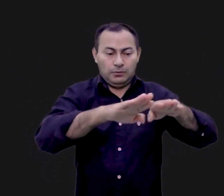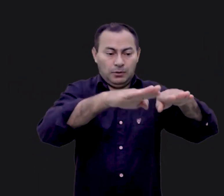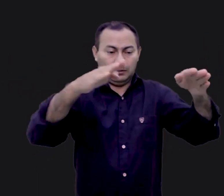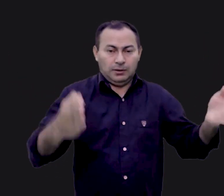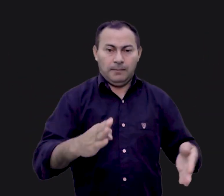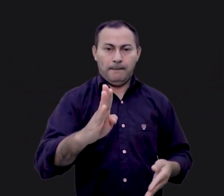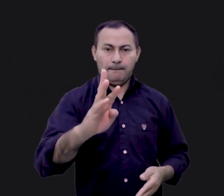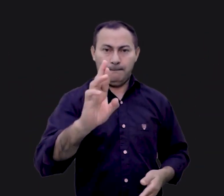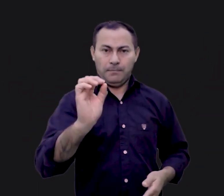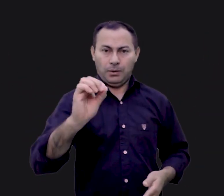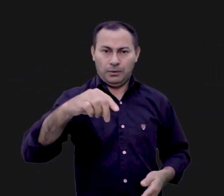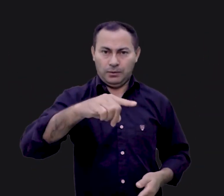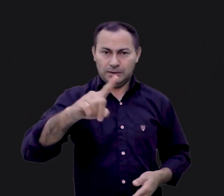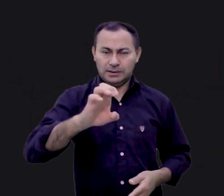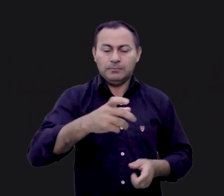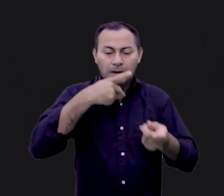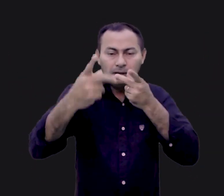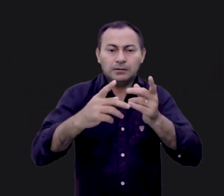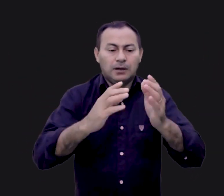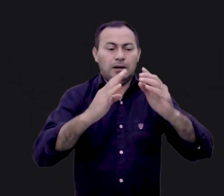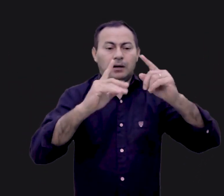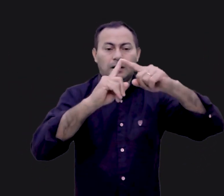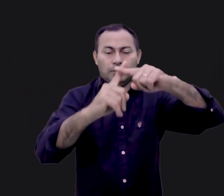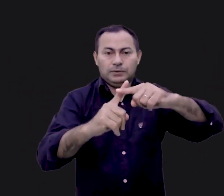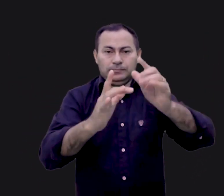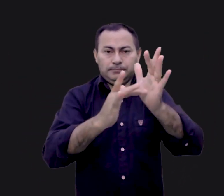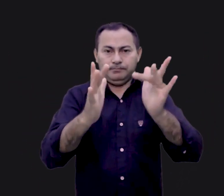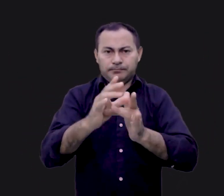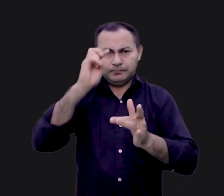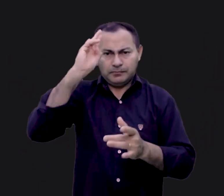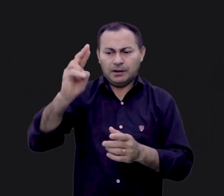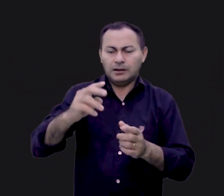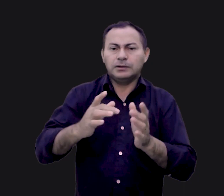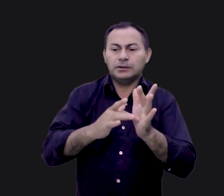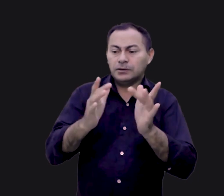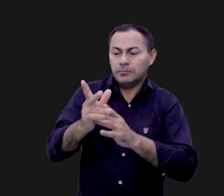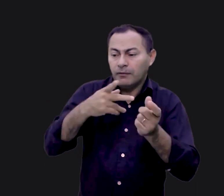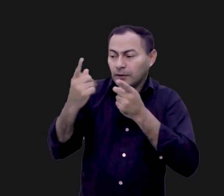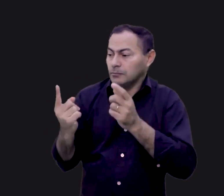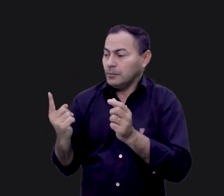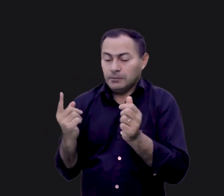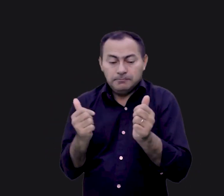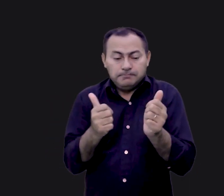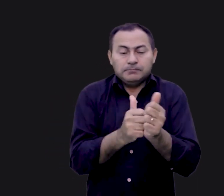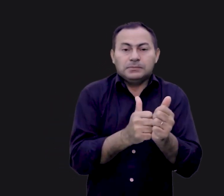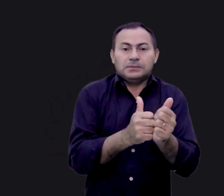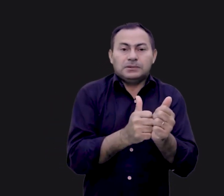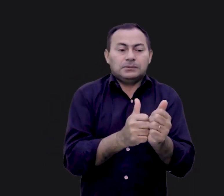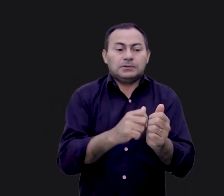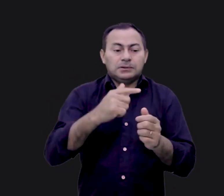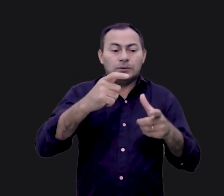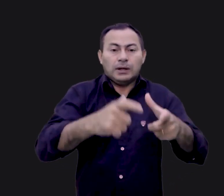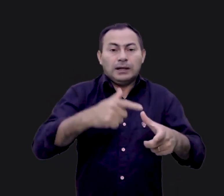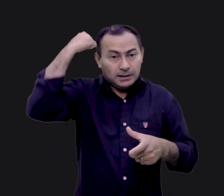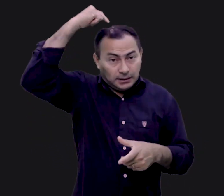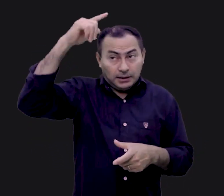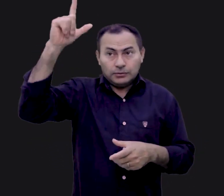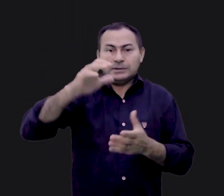falando a nós sobre a cruz do Senhor Jesus e ele nos diz Vocês não podem se aproximar do Santo Deus sem o sacrifício. Sem o